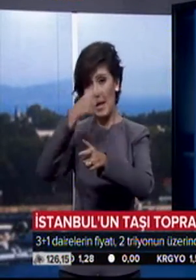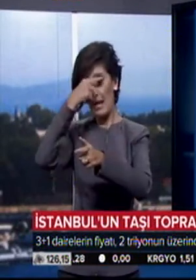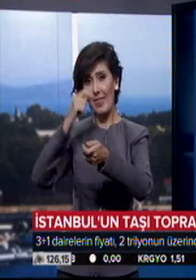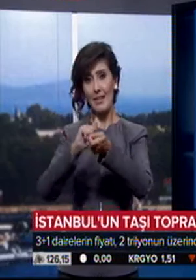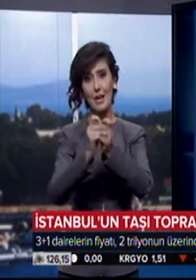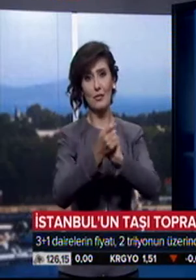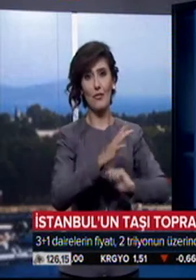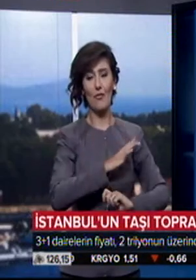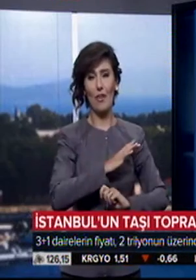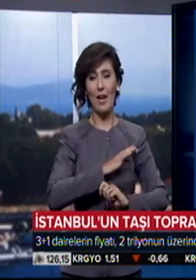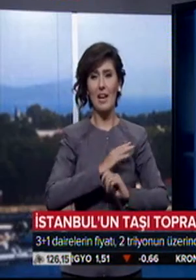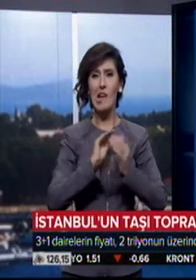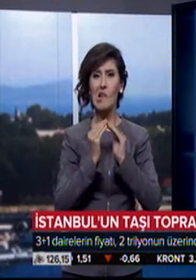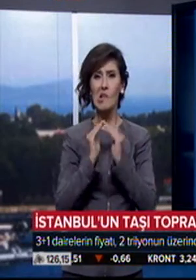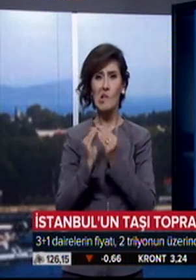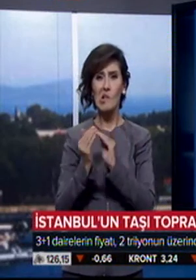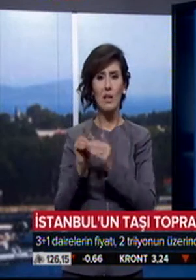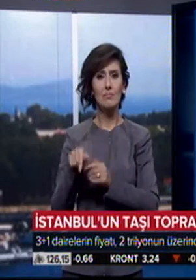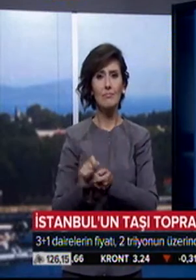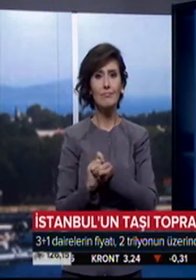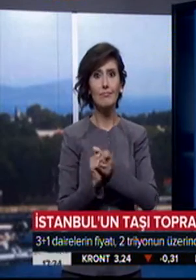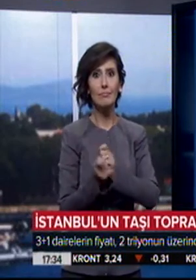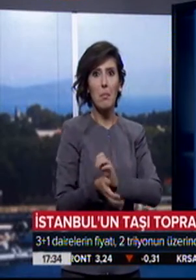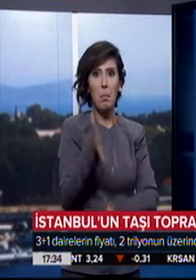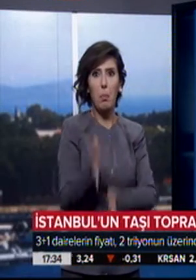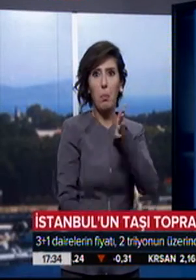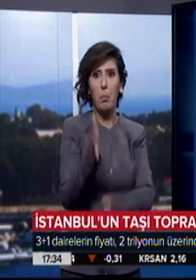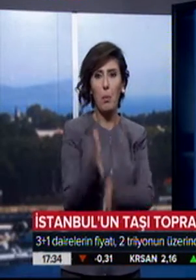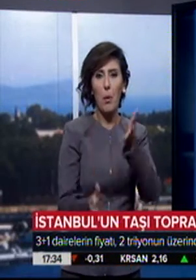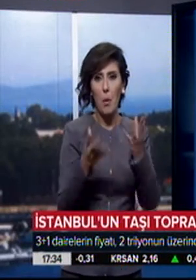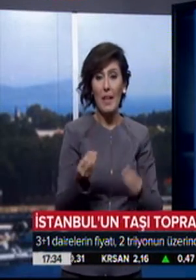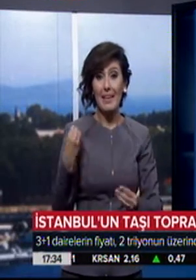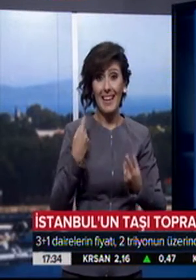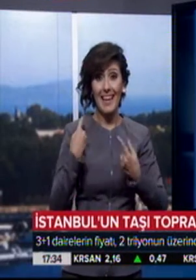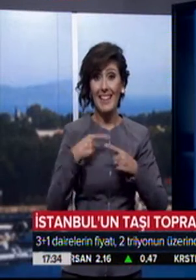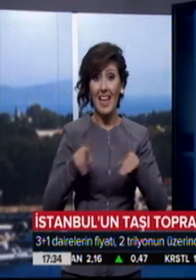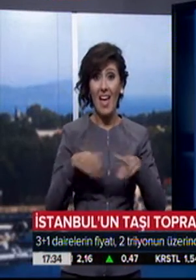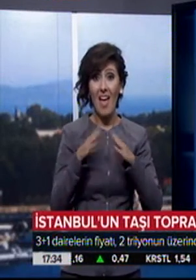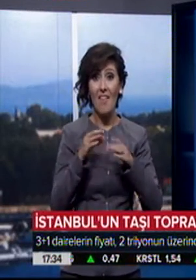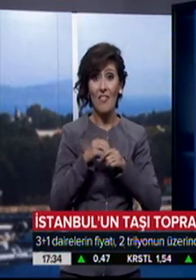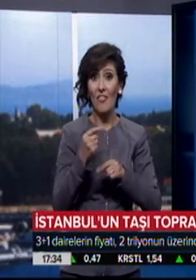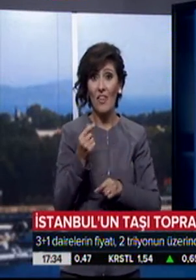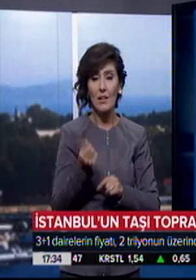değiştirdi. Gece kondular tek tek rezidansa dönüşüyor. Yeni dairelerin fiyatı da dudak uçuklatıyor.